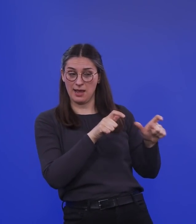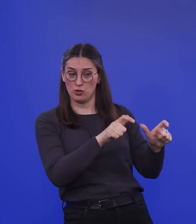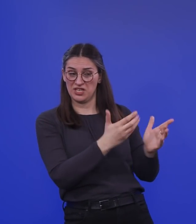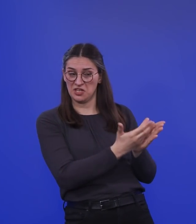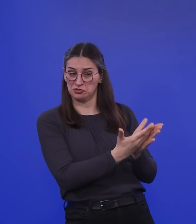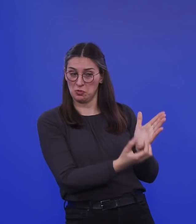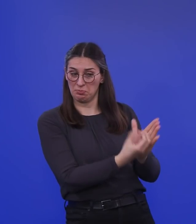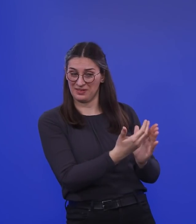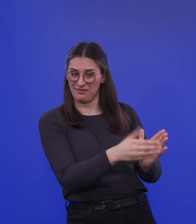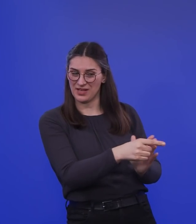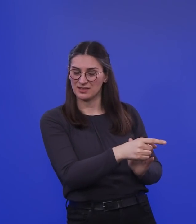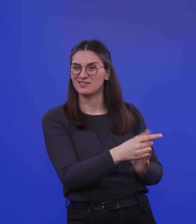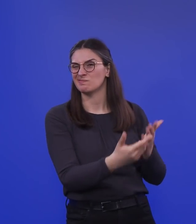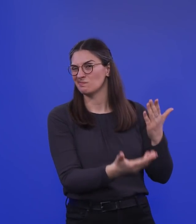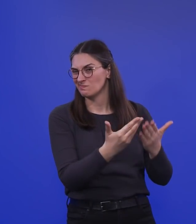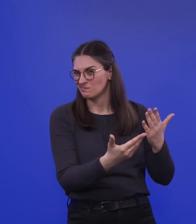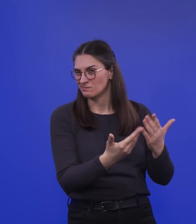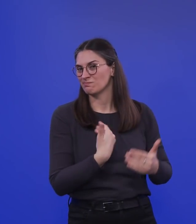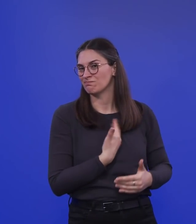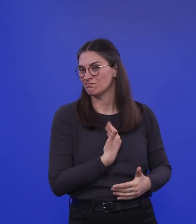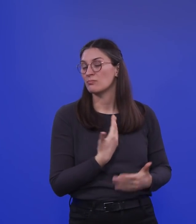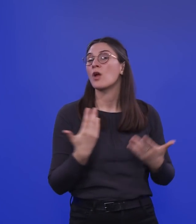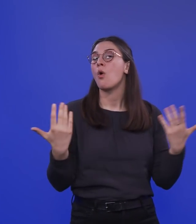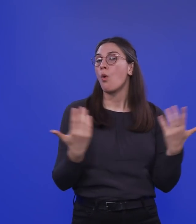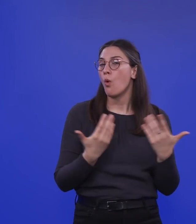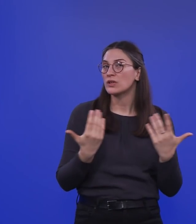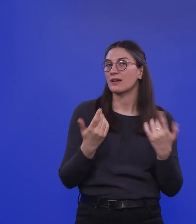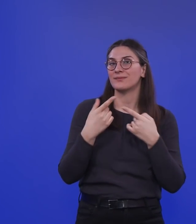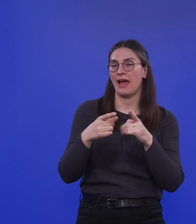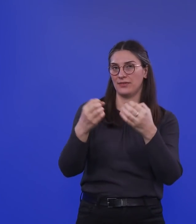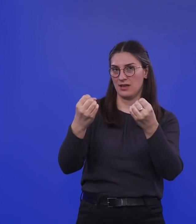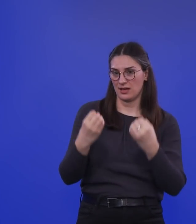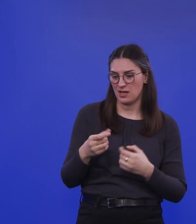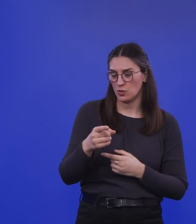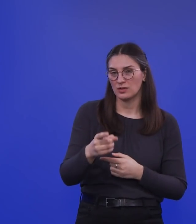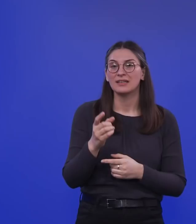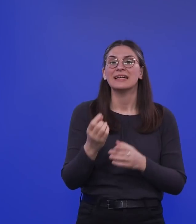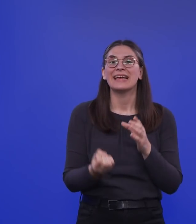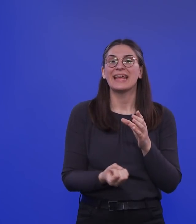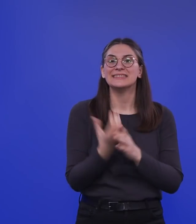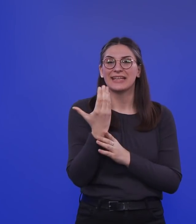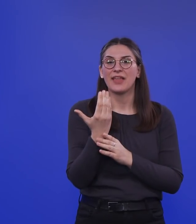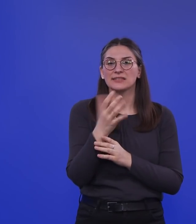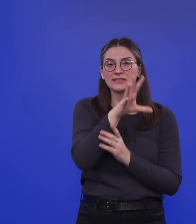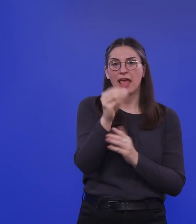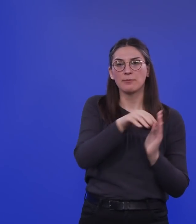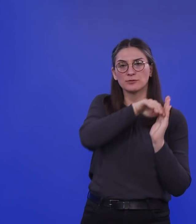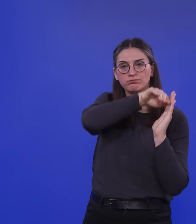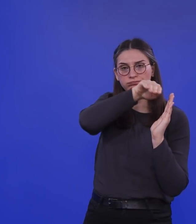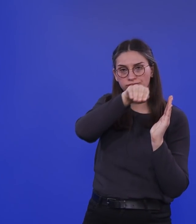ist. Oder ist die Erklärung dafür, dass zwischenzeitlich die Inzidenz gesunken ist über den Herbst wie von selbst